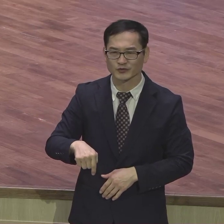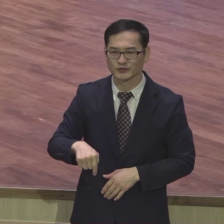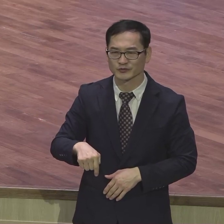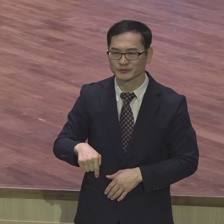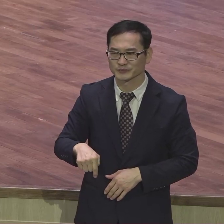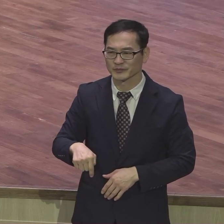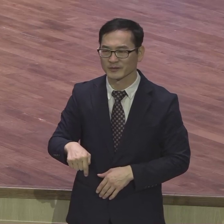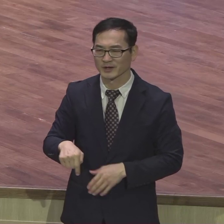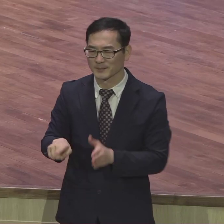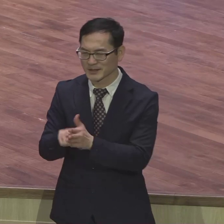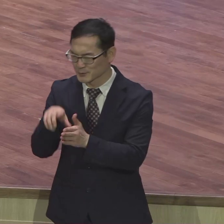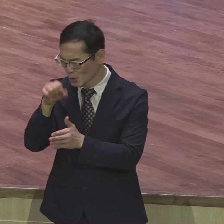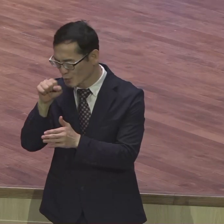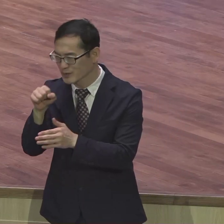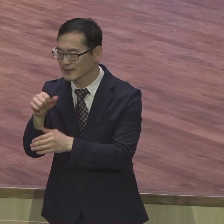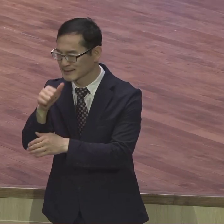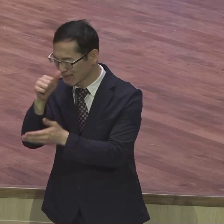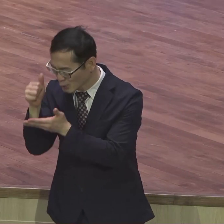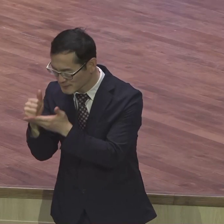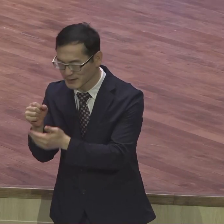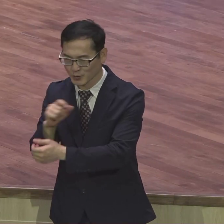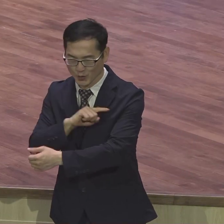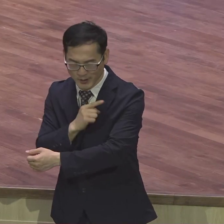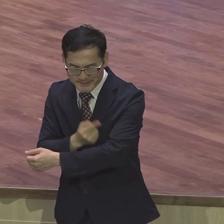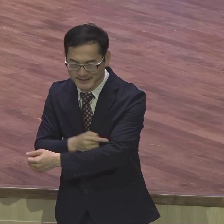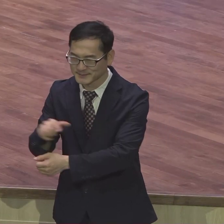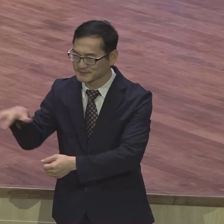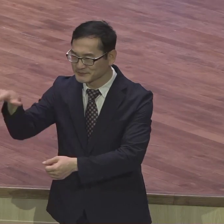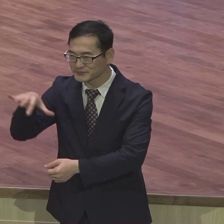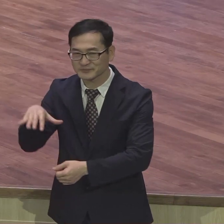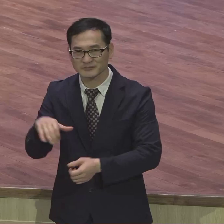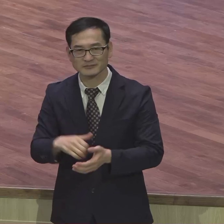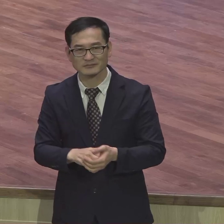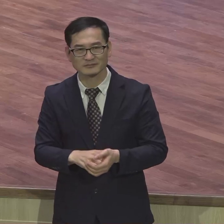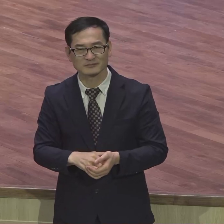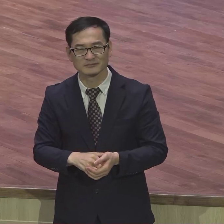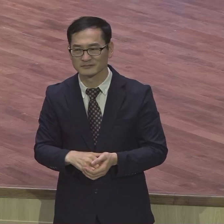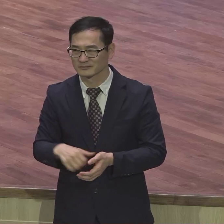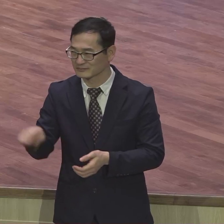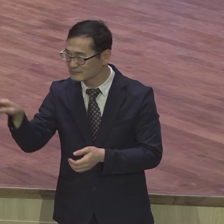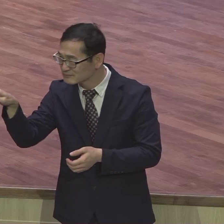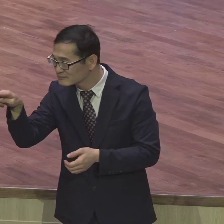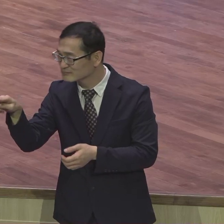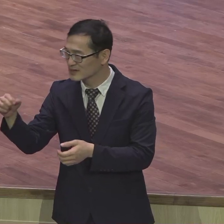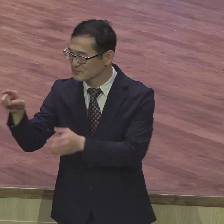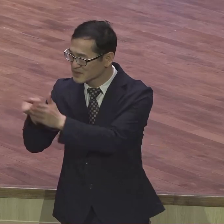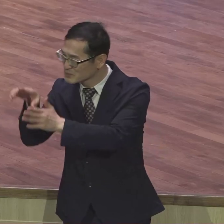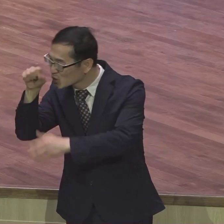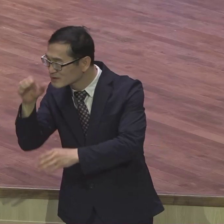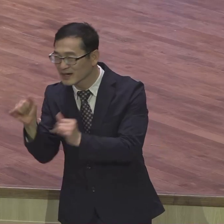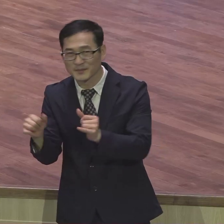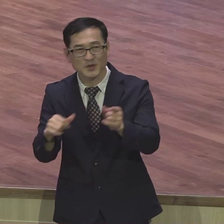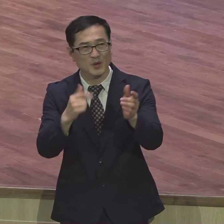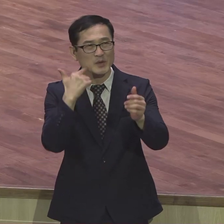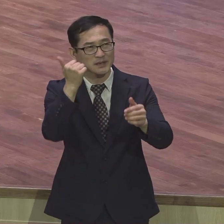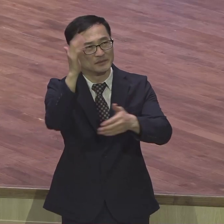건사들 보고 야 목사님 설교도 안 되면 나는 막 믿음이 없는 것 같고 나는 막 내 같은 인간은 그냥 뭘 하나님